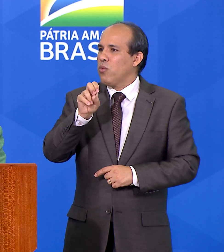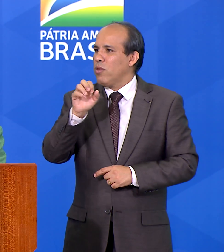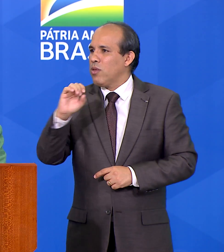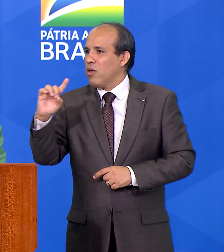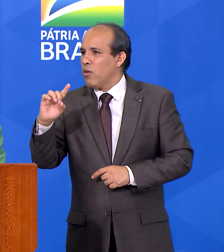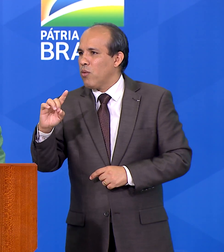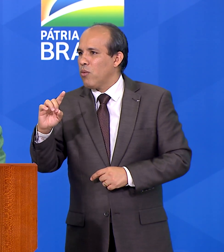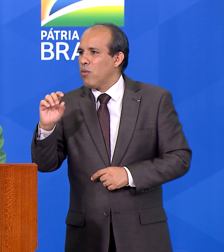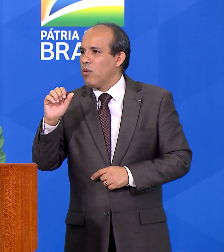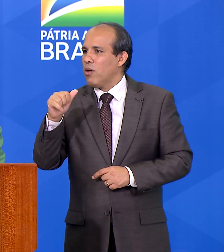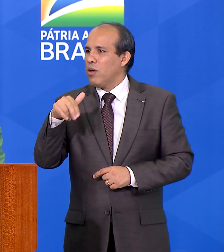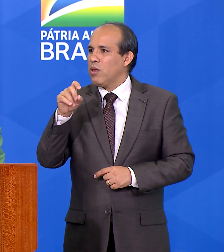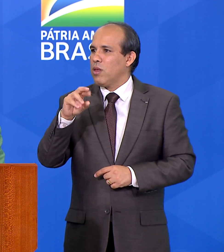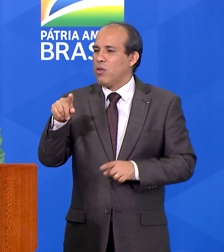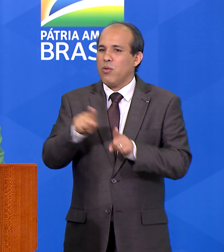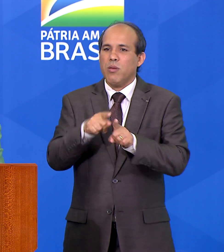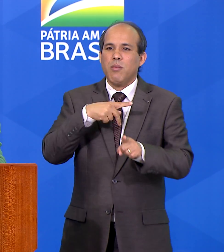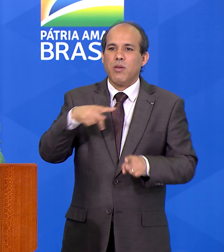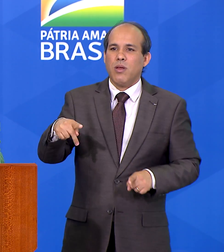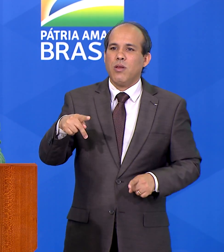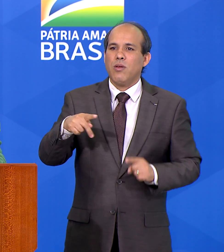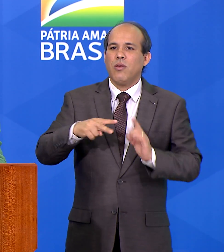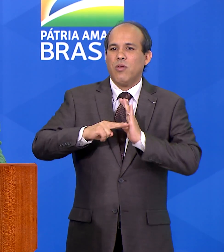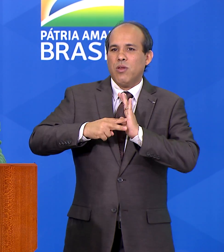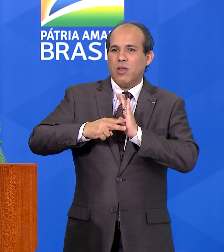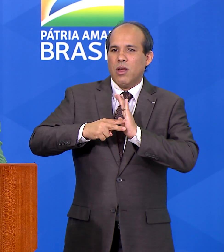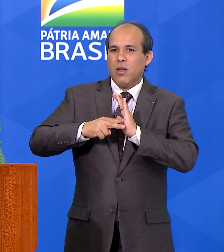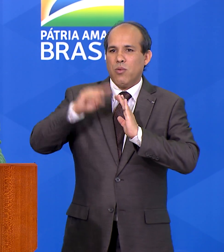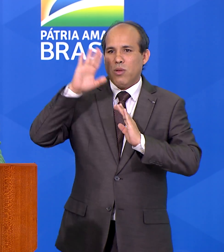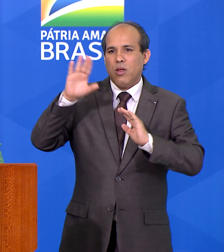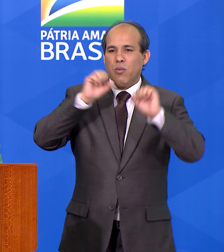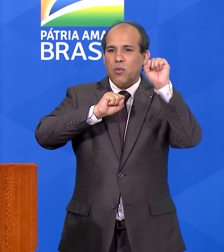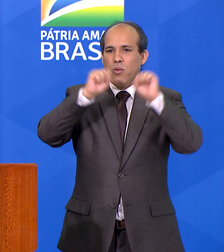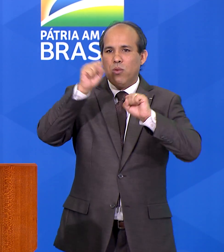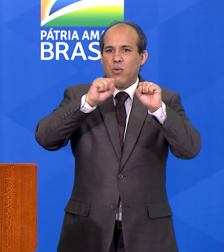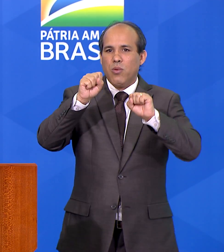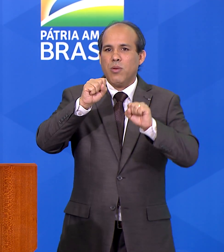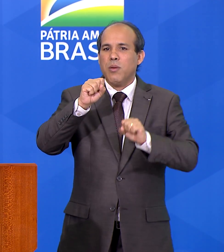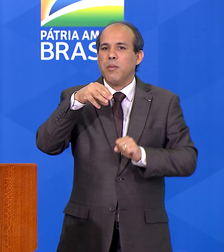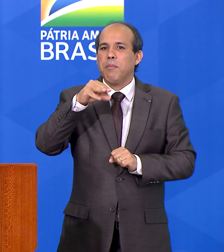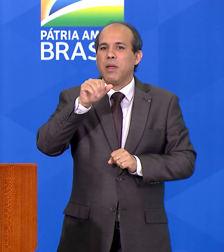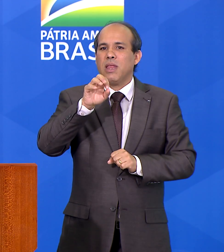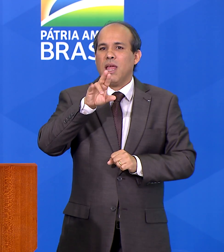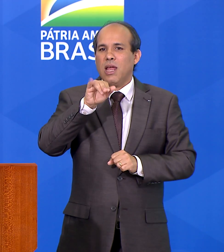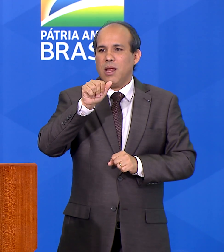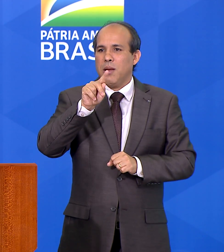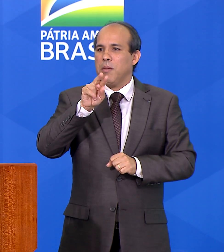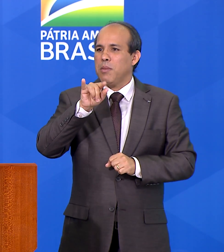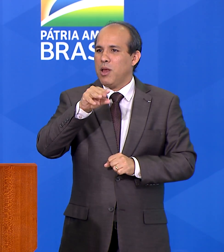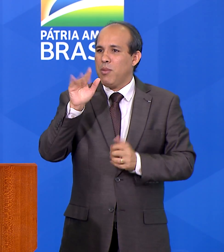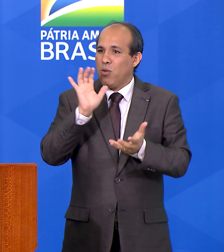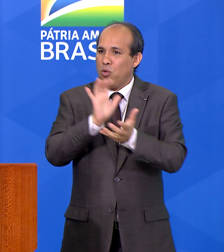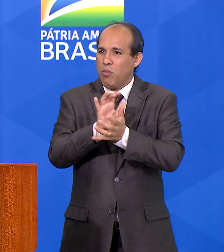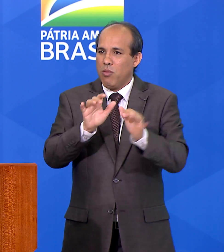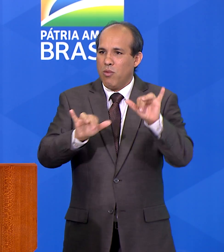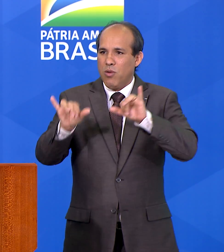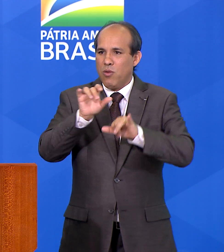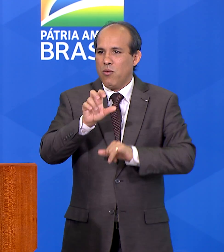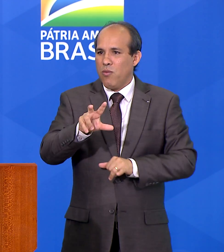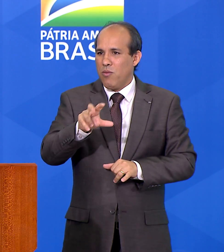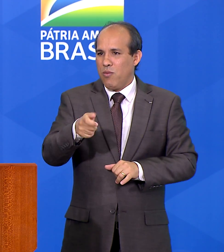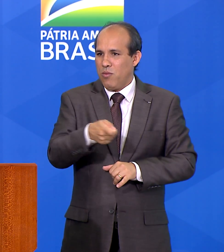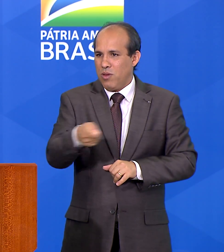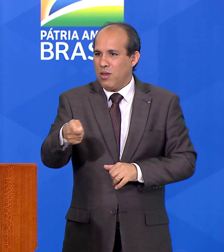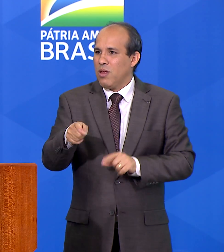Monteiro, presidente do Sindicato Nacional de Indústrias de Matéria-Prima para Fertilizantes, o SimpreFert, Arthur